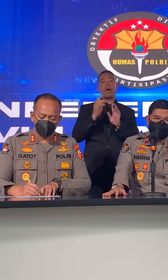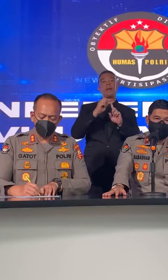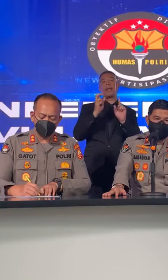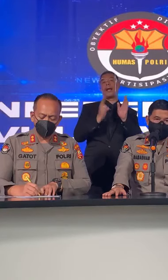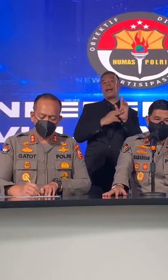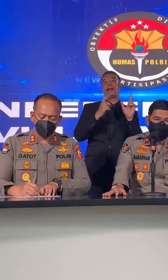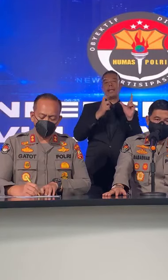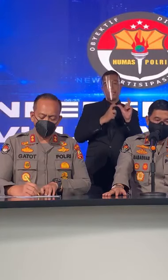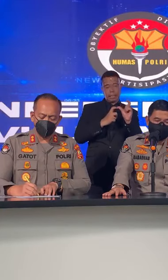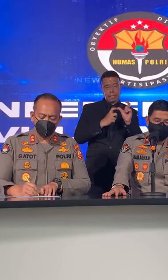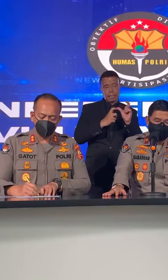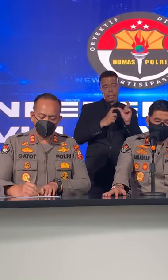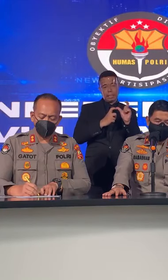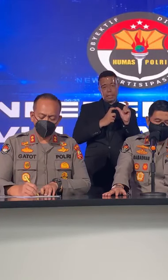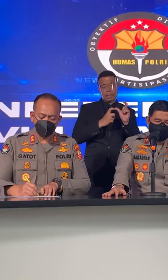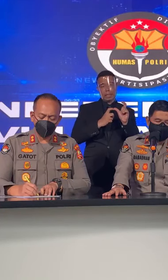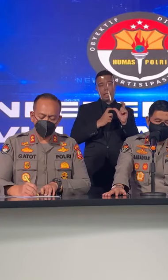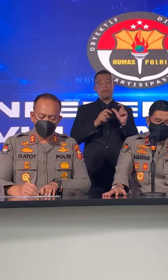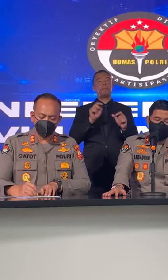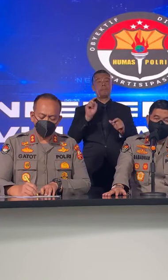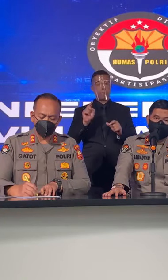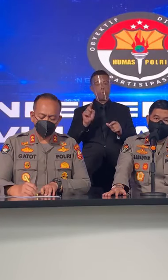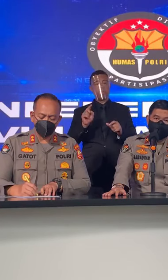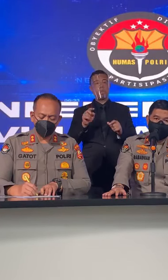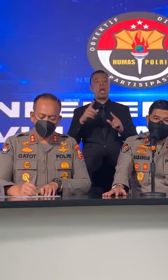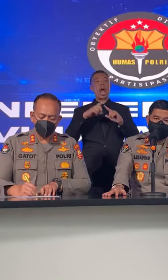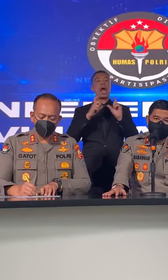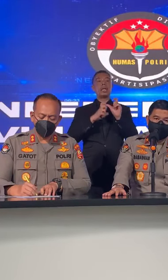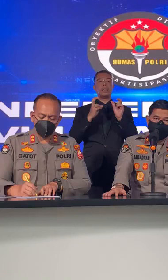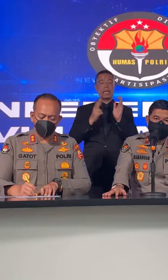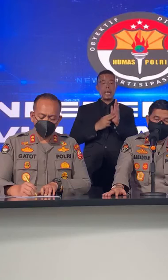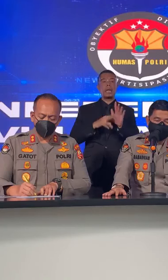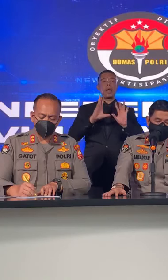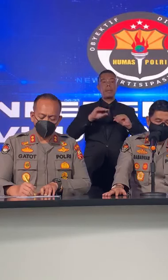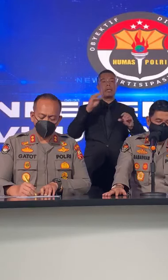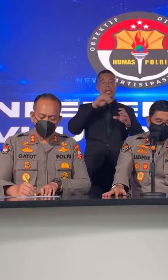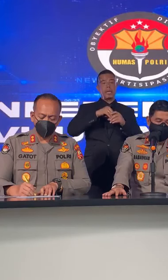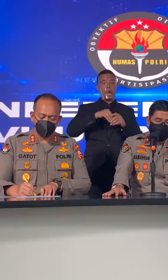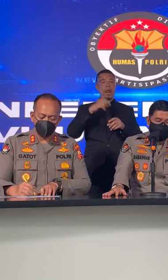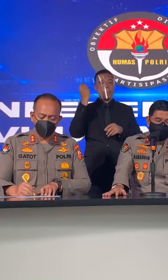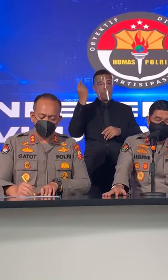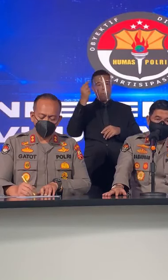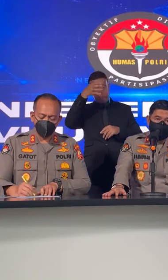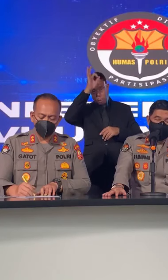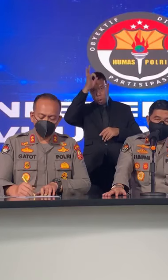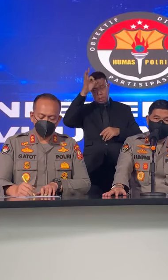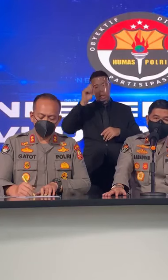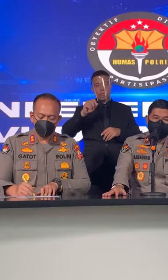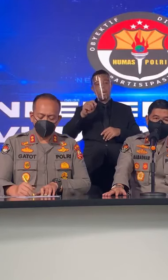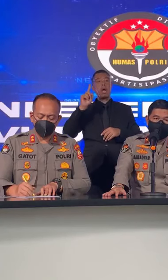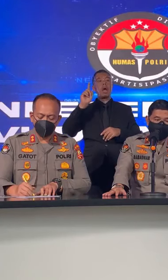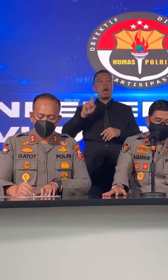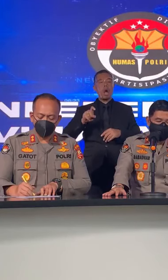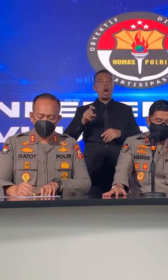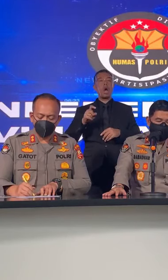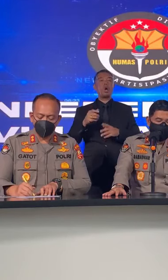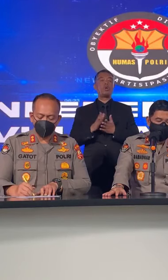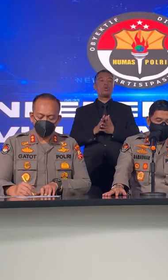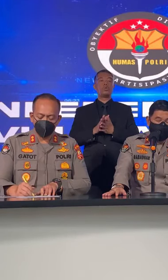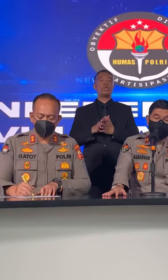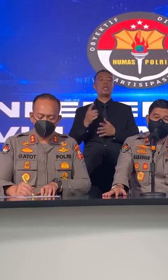Negara Atau ASN Atau Dulu PNS Yang Bekerja Di Polri Harus Secara